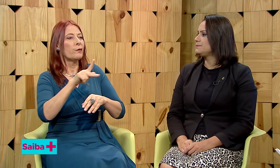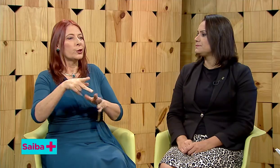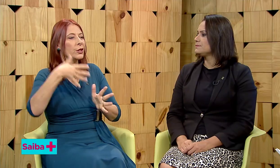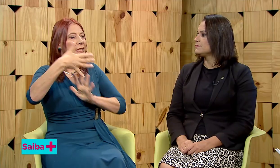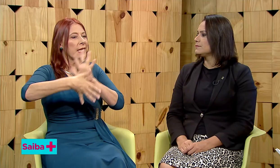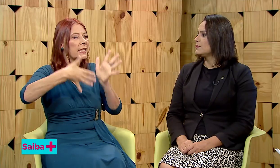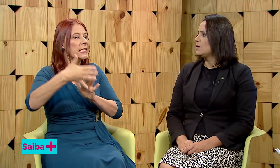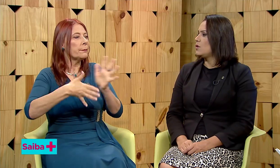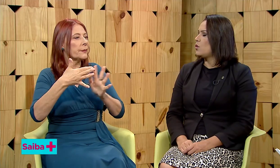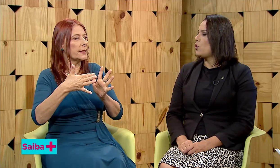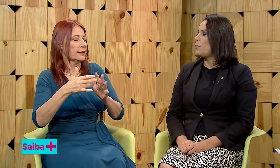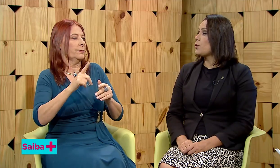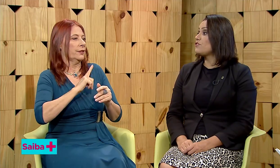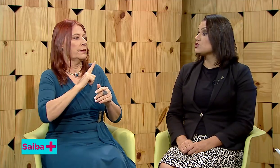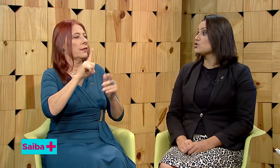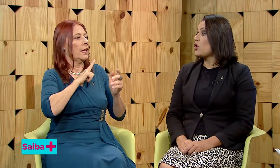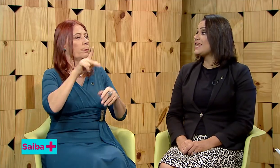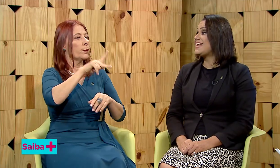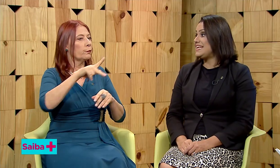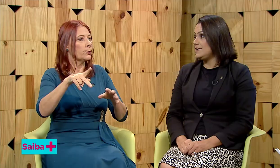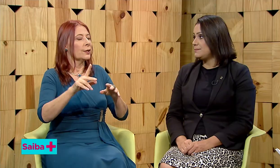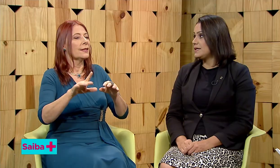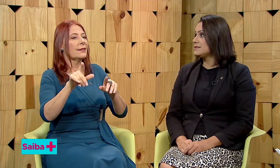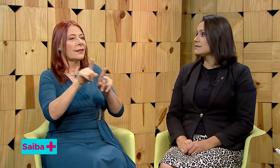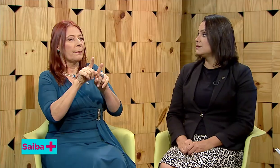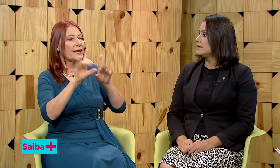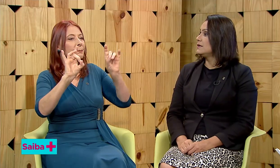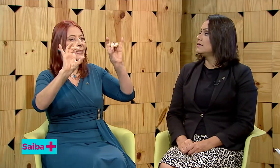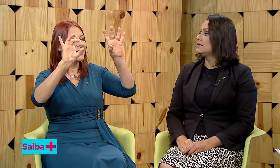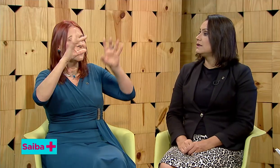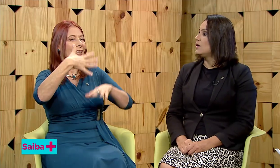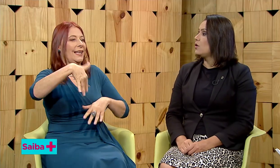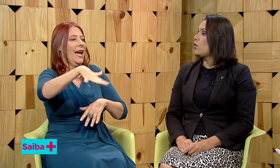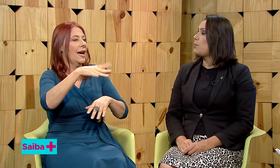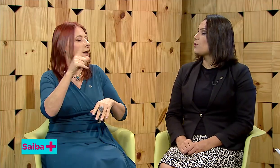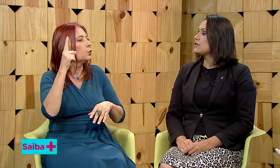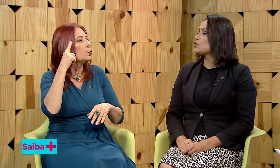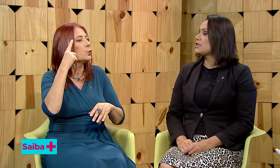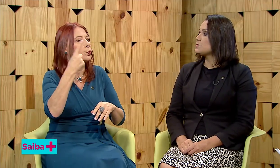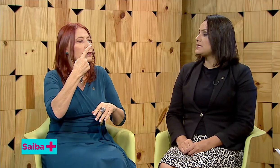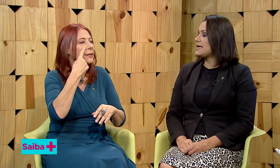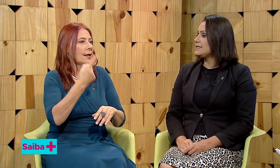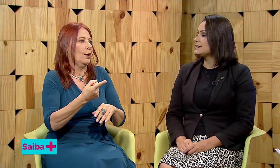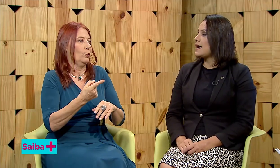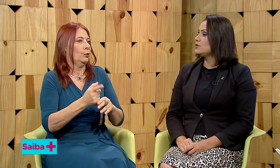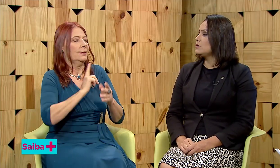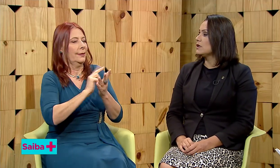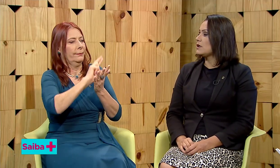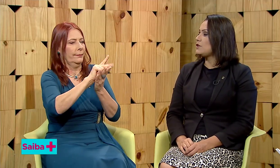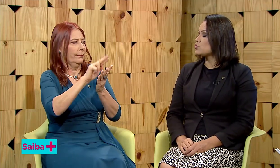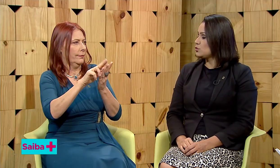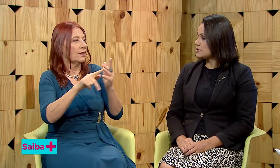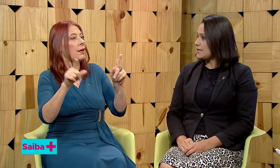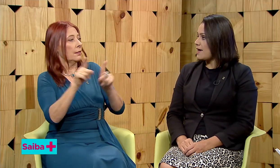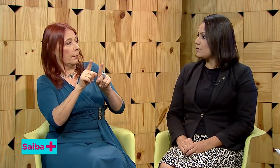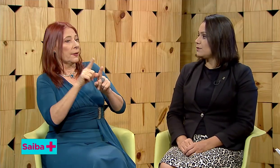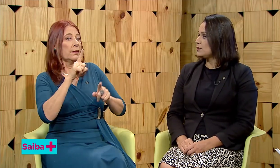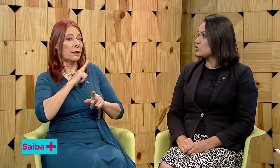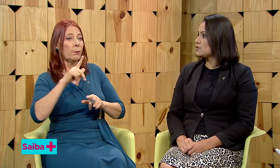o professor de Libras, o professor especializado em surdo cego, surdo